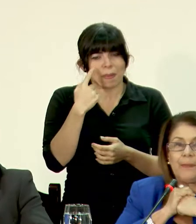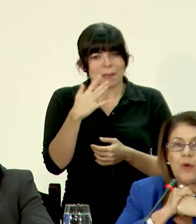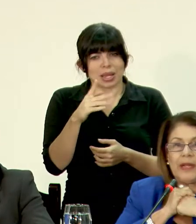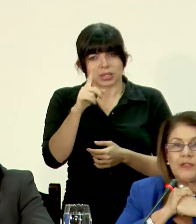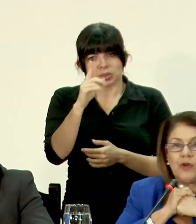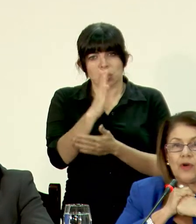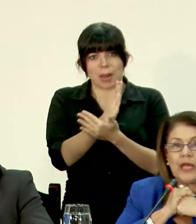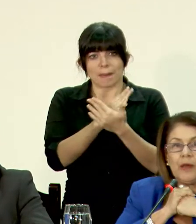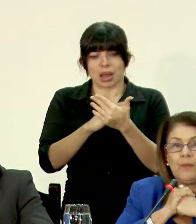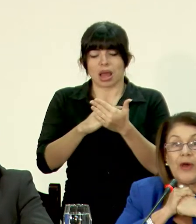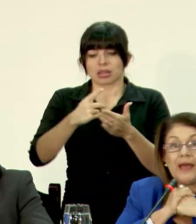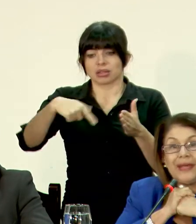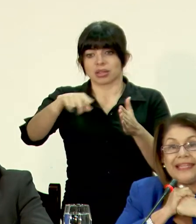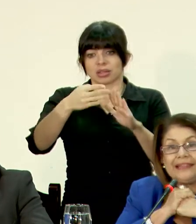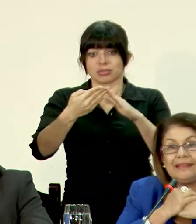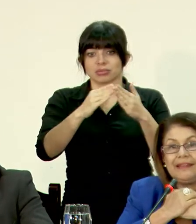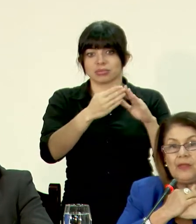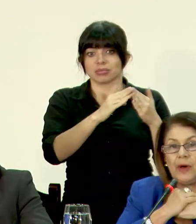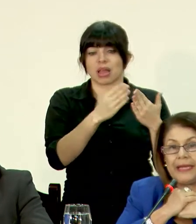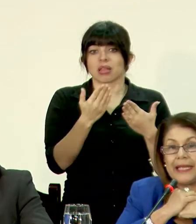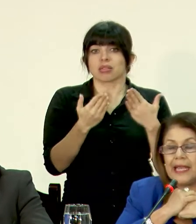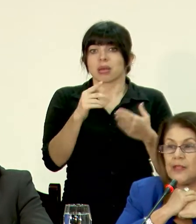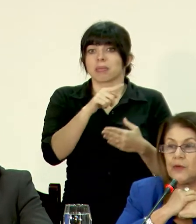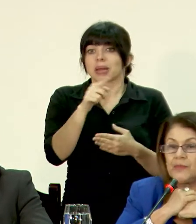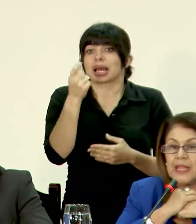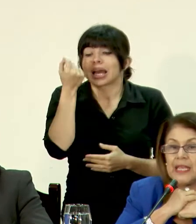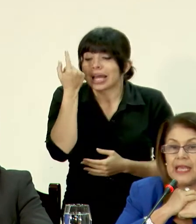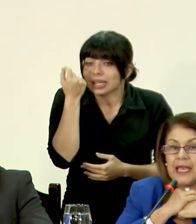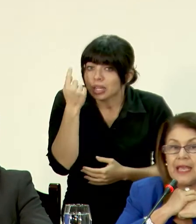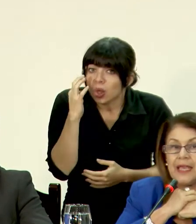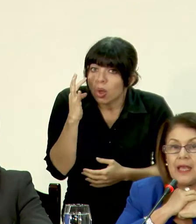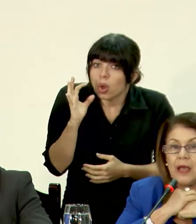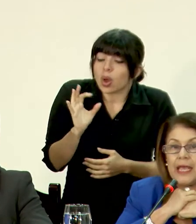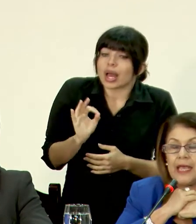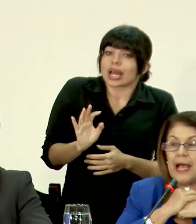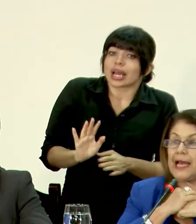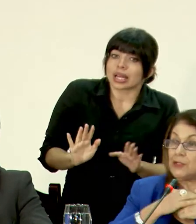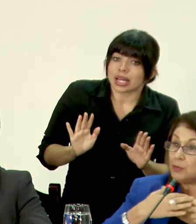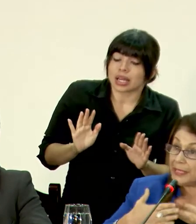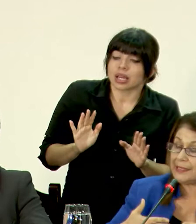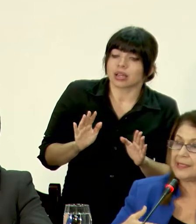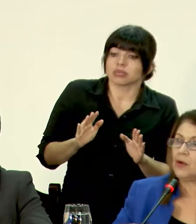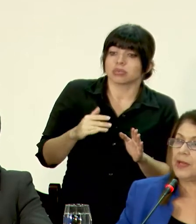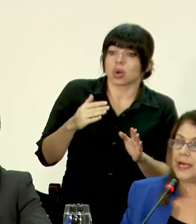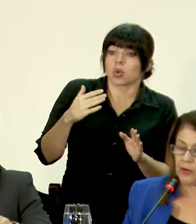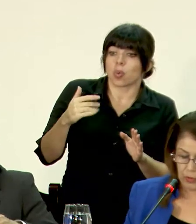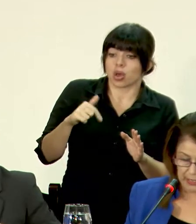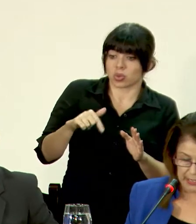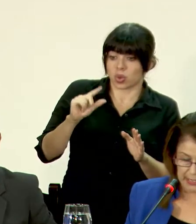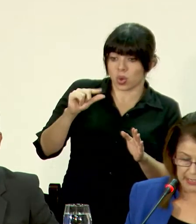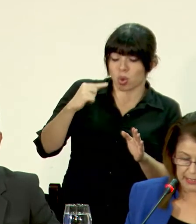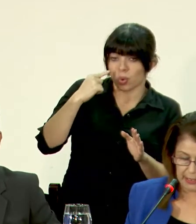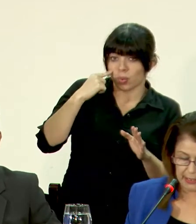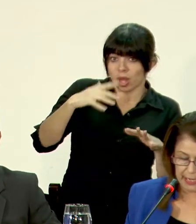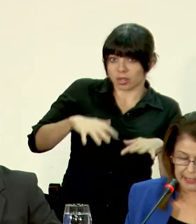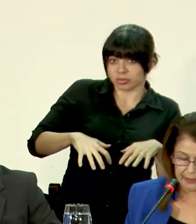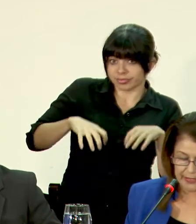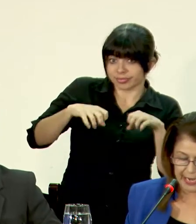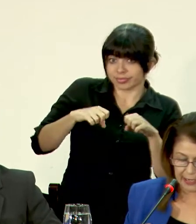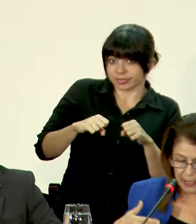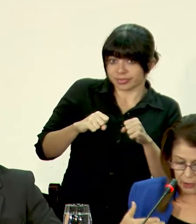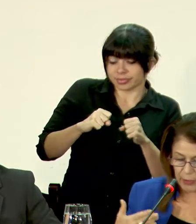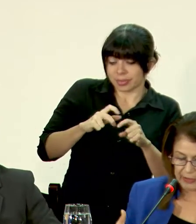parte de la población puede haber entendido, haber creído que al asumir este gobierno e